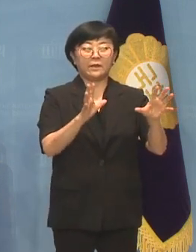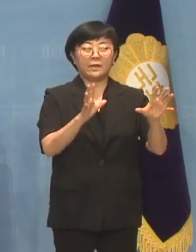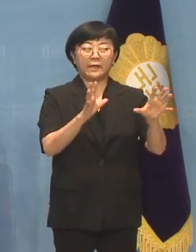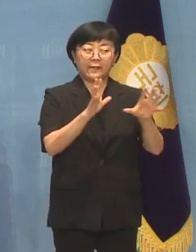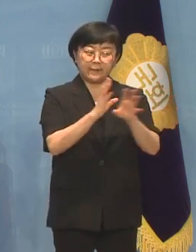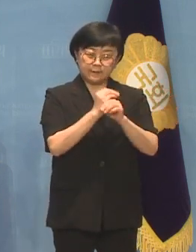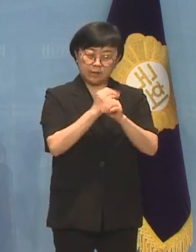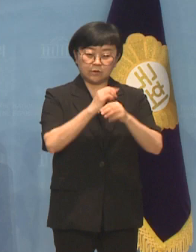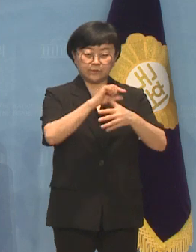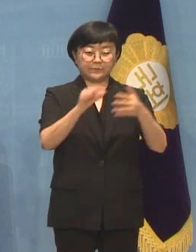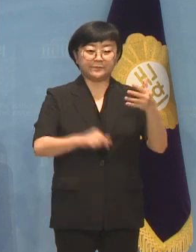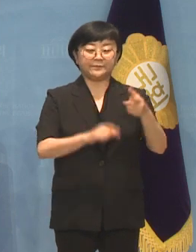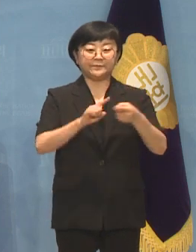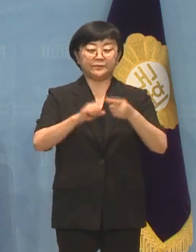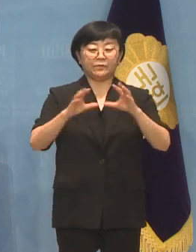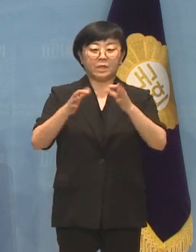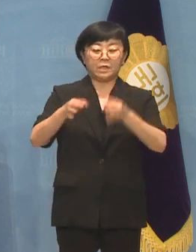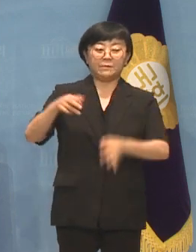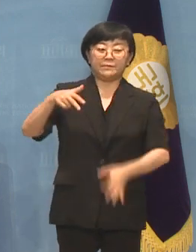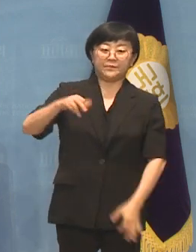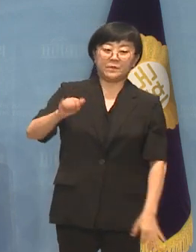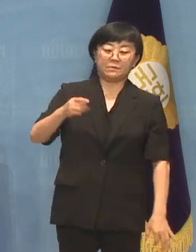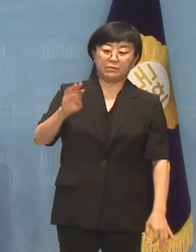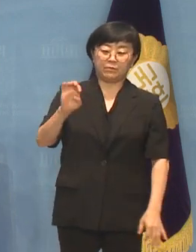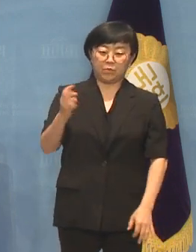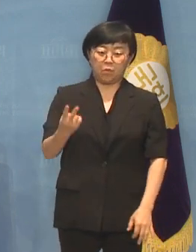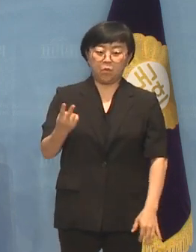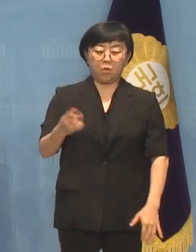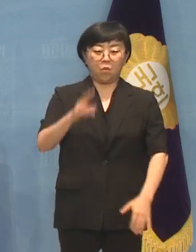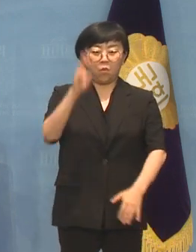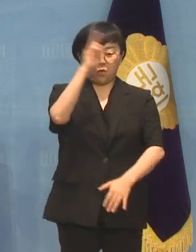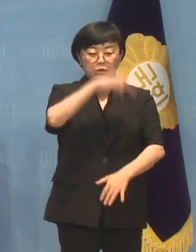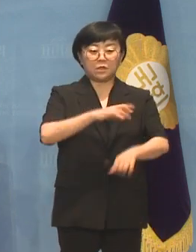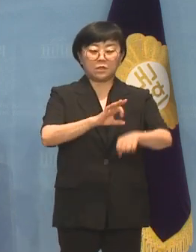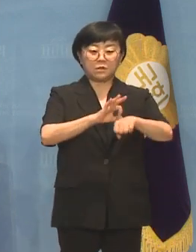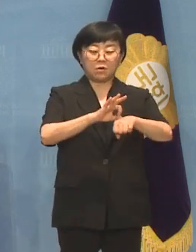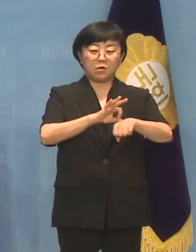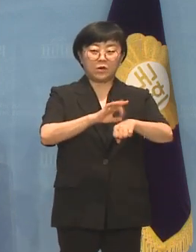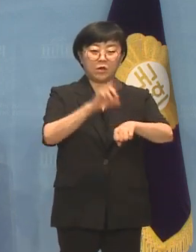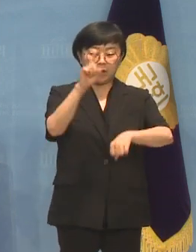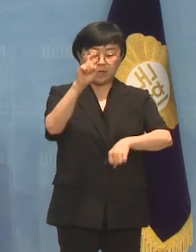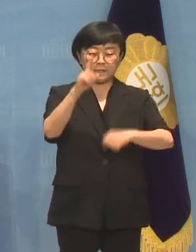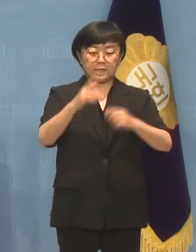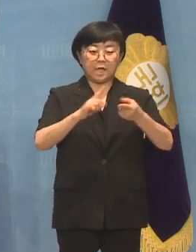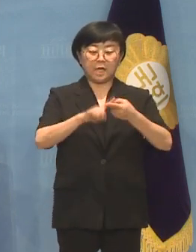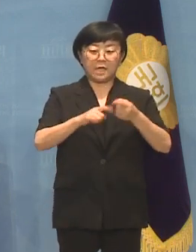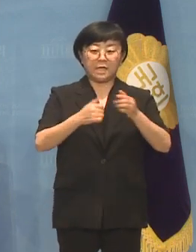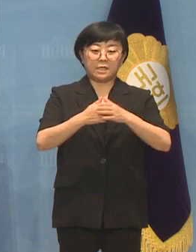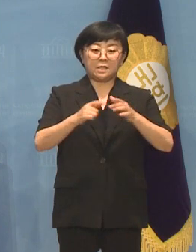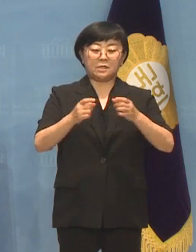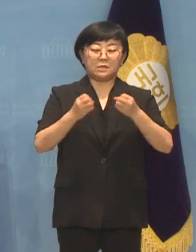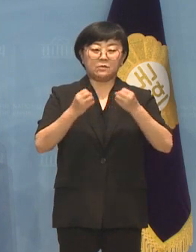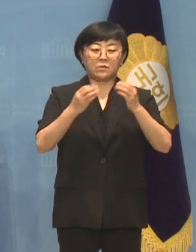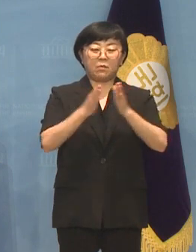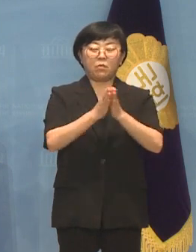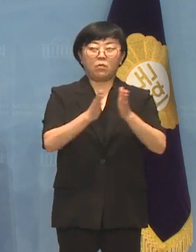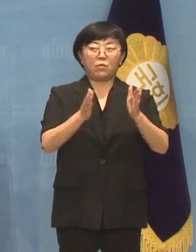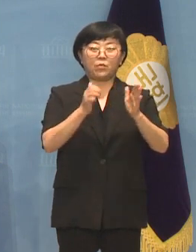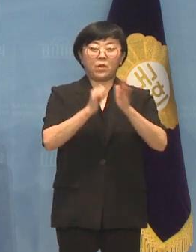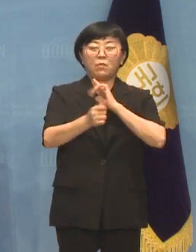김진표 국회의장은 오늘 오전 11시에 윤재욱 국민의힘 신임 원내대표와